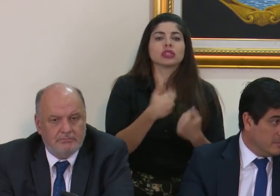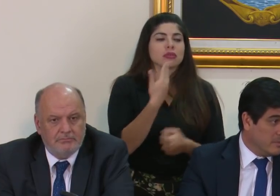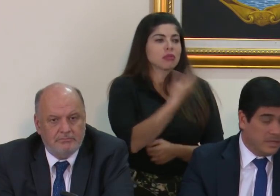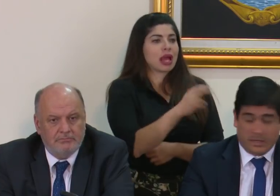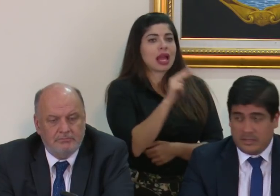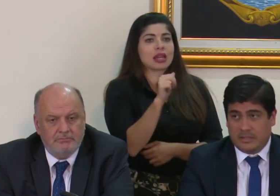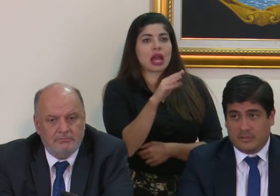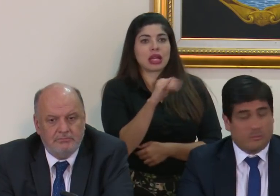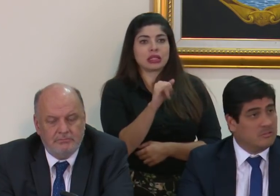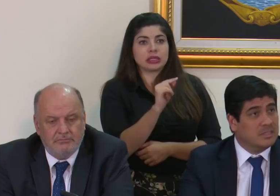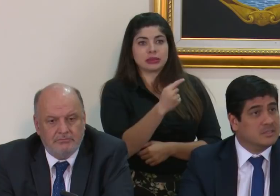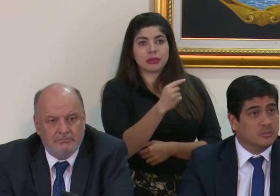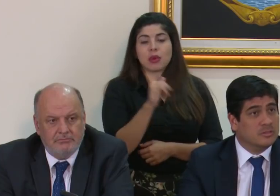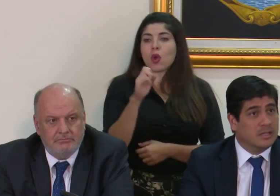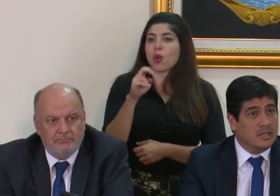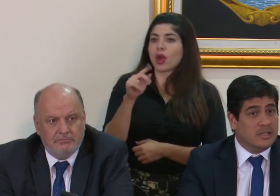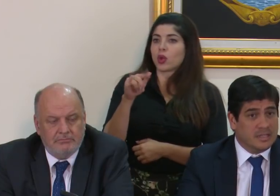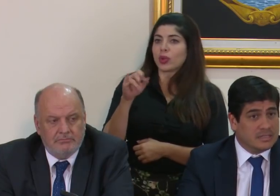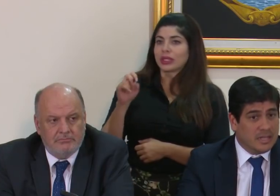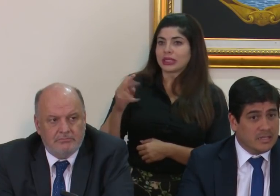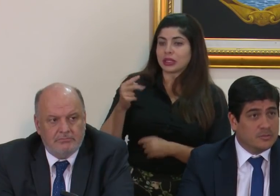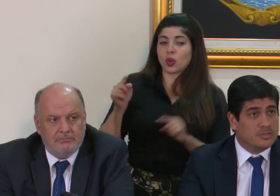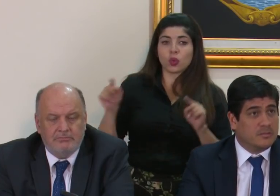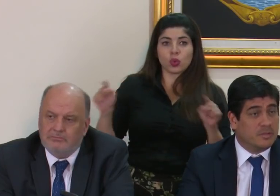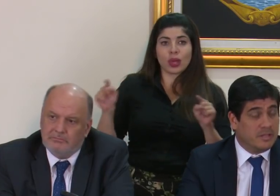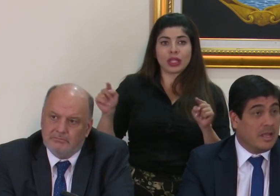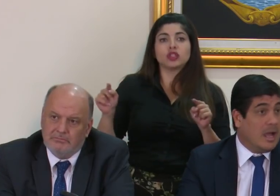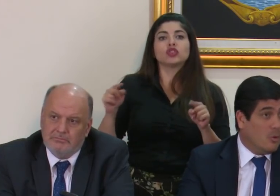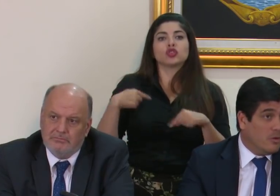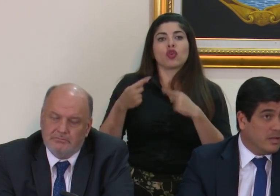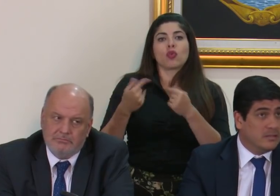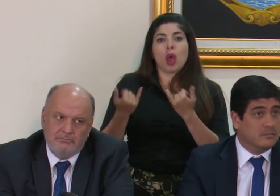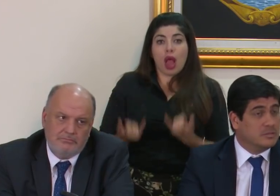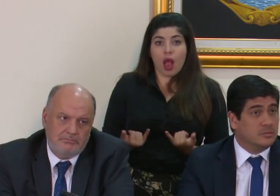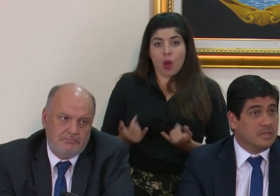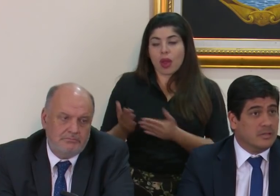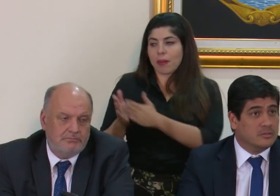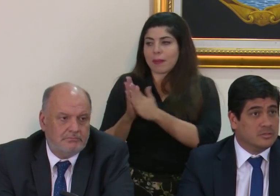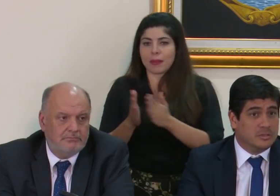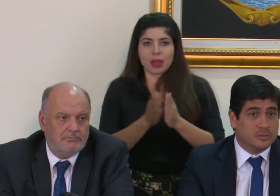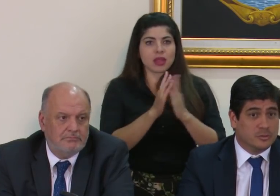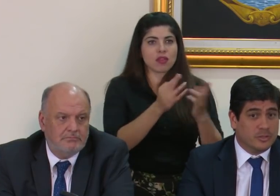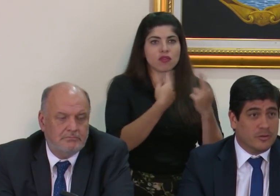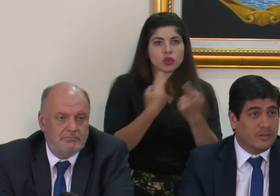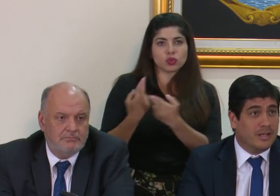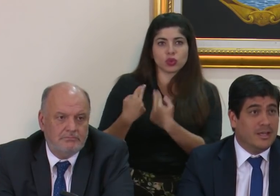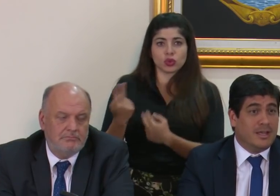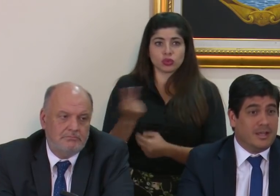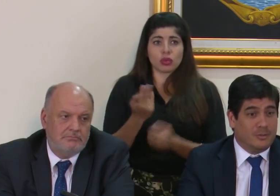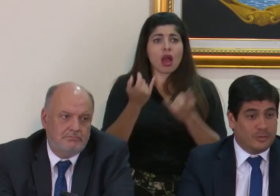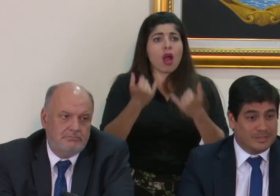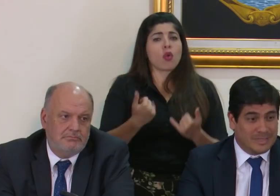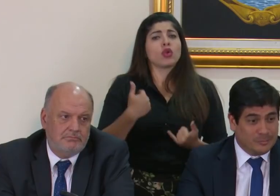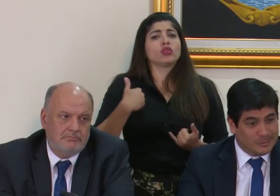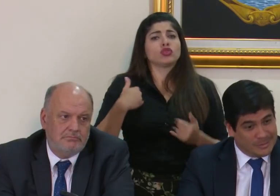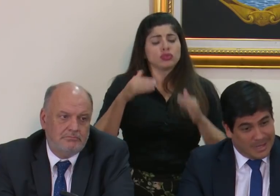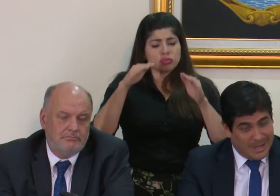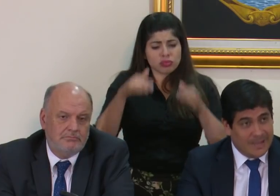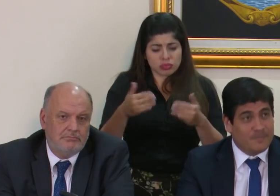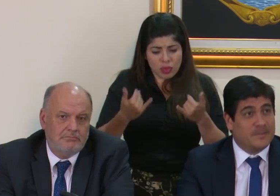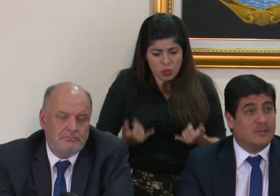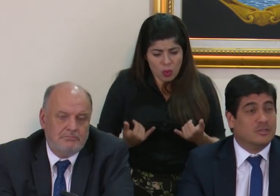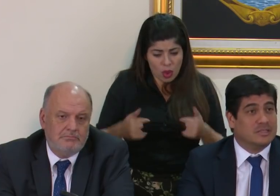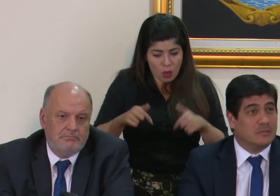Nancy la primera y de don Juan Luis la segunda y es a ellos quien pediré ahora resultados. Yo estoy ahora en lo que estamos